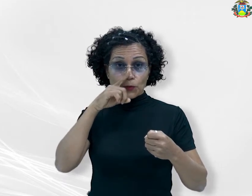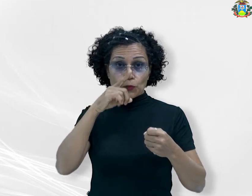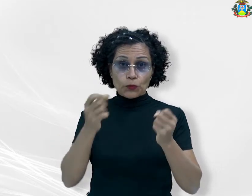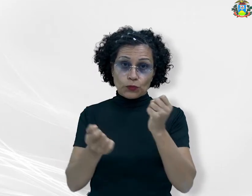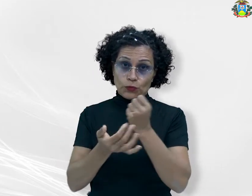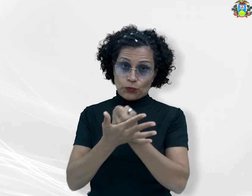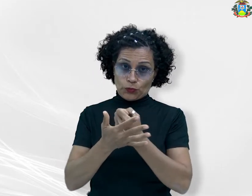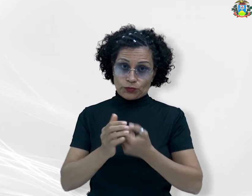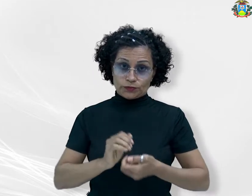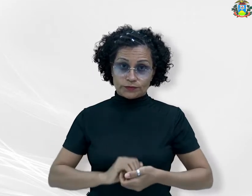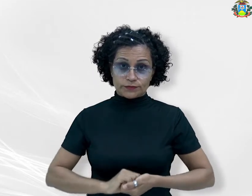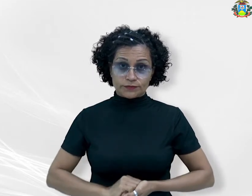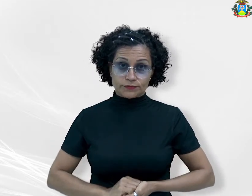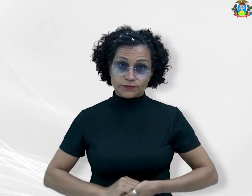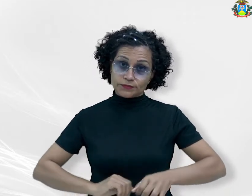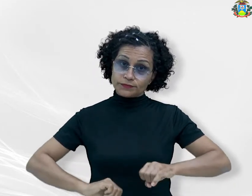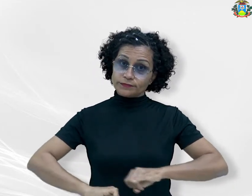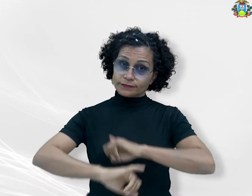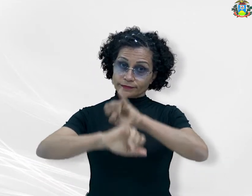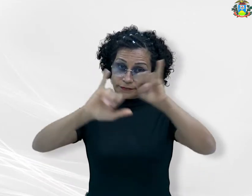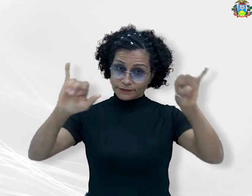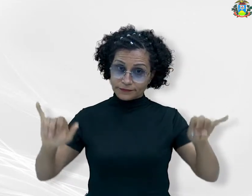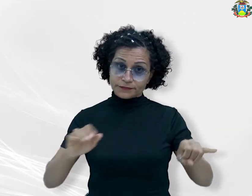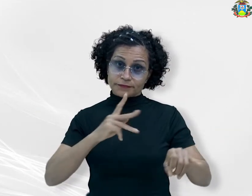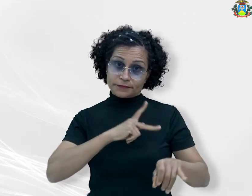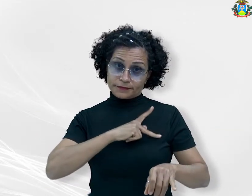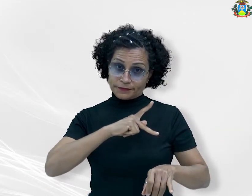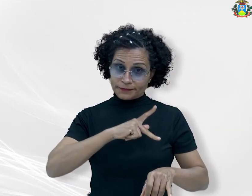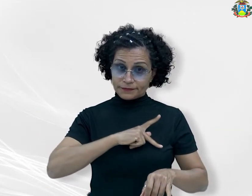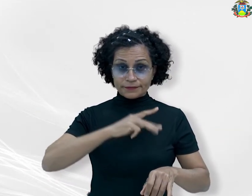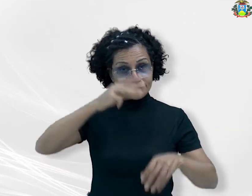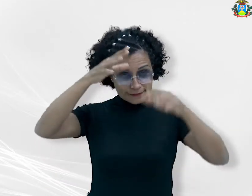Esse foi um conteúdo do Ministério Público do Estado de Mato Grosso.